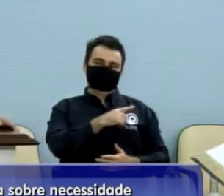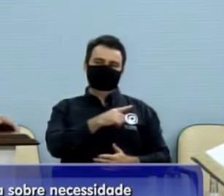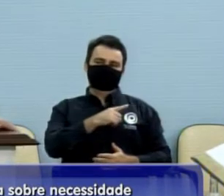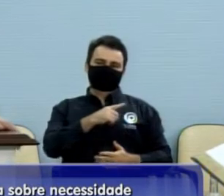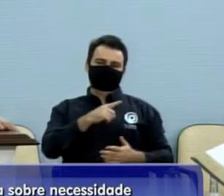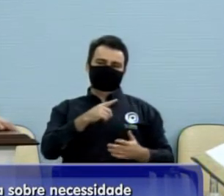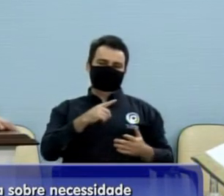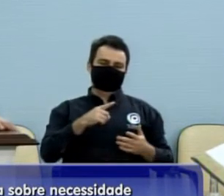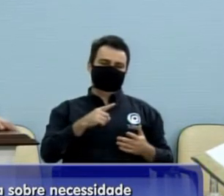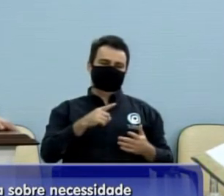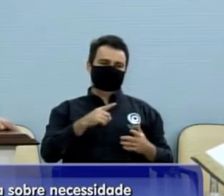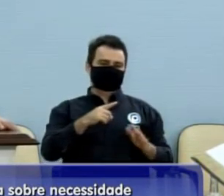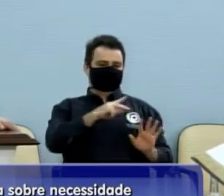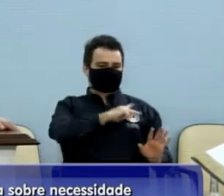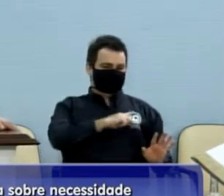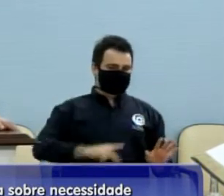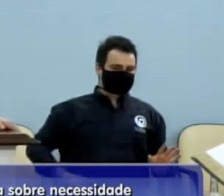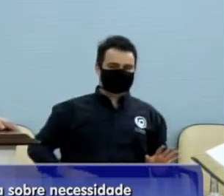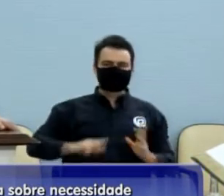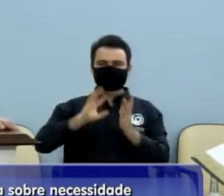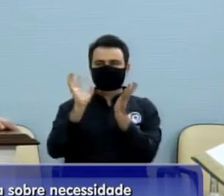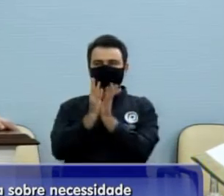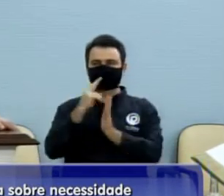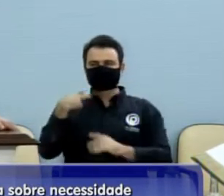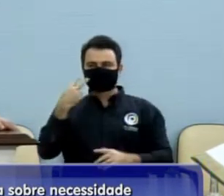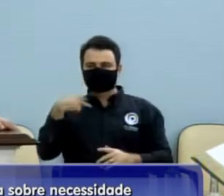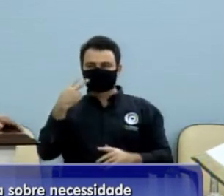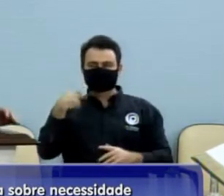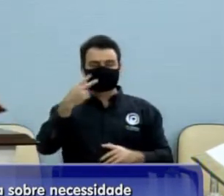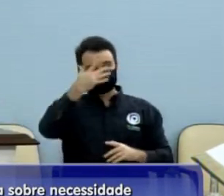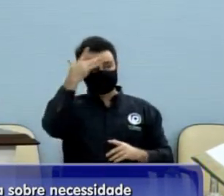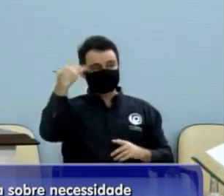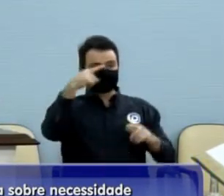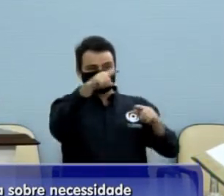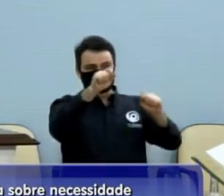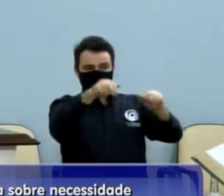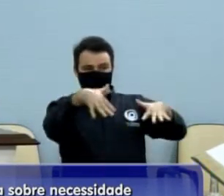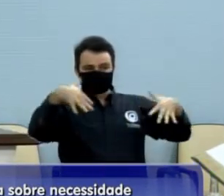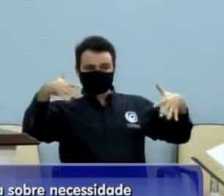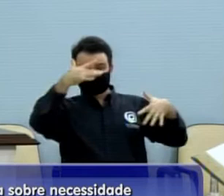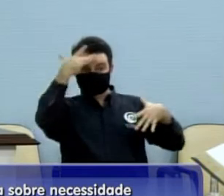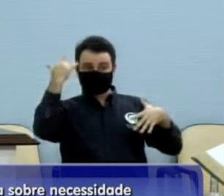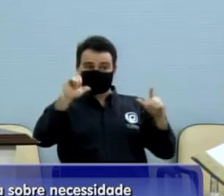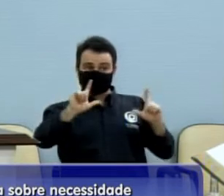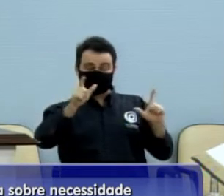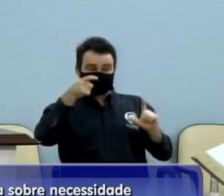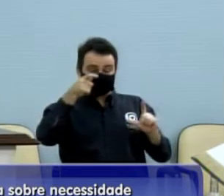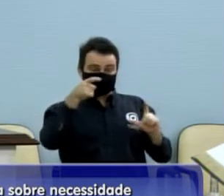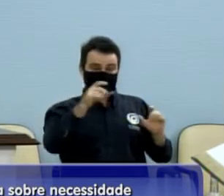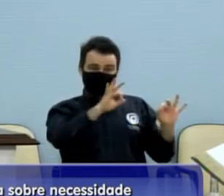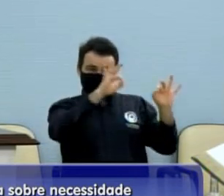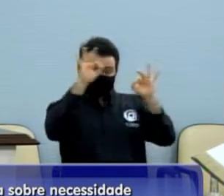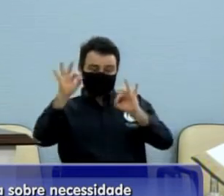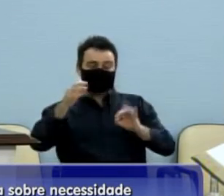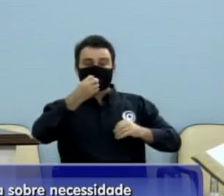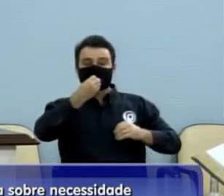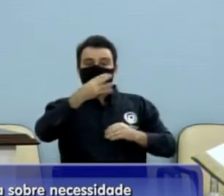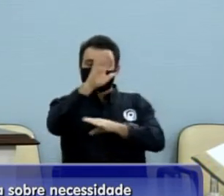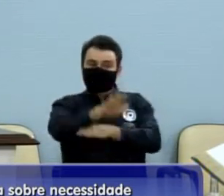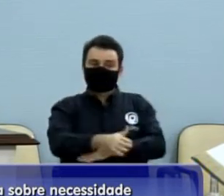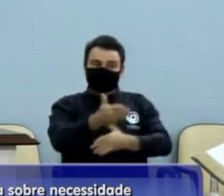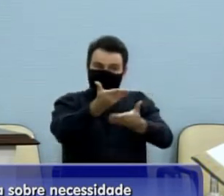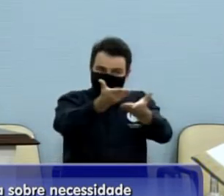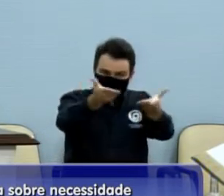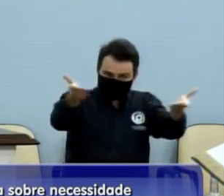Senhor presidente, senhores vereadores, vereadoras, público presente, público que assiste em casa, gostaria de deixar